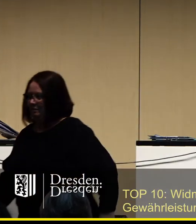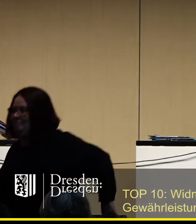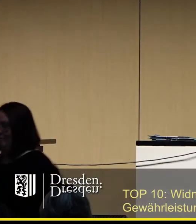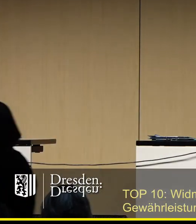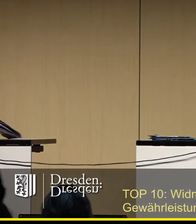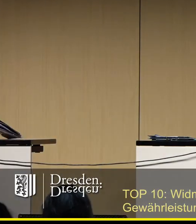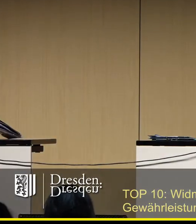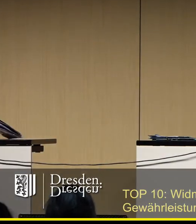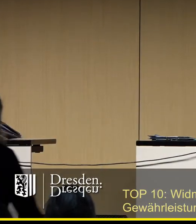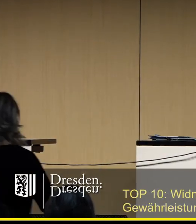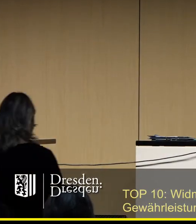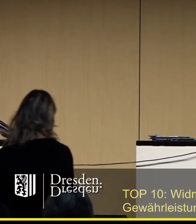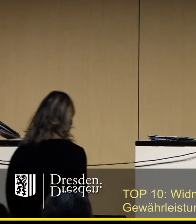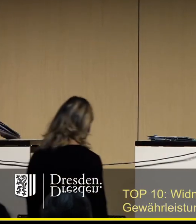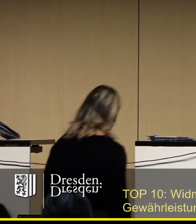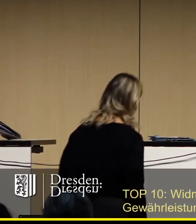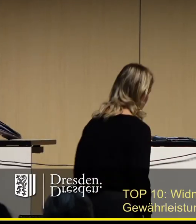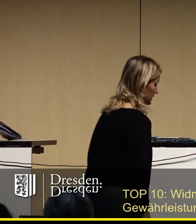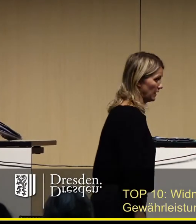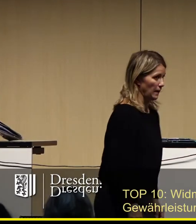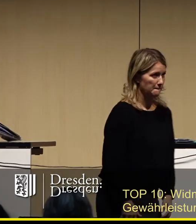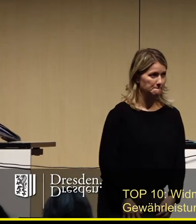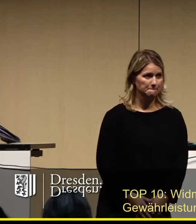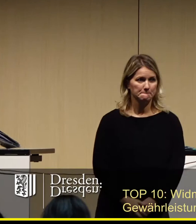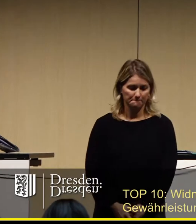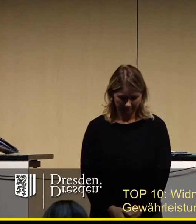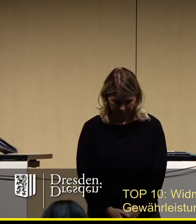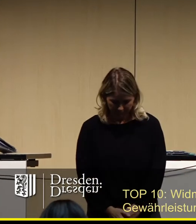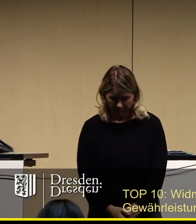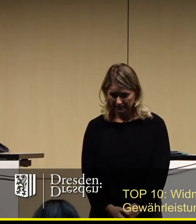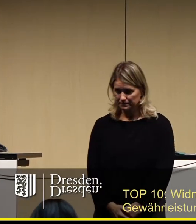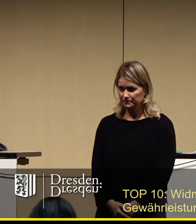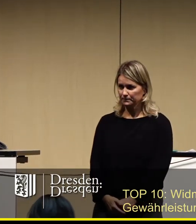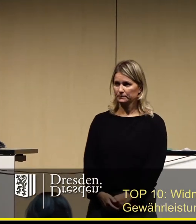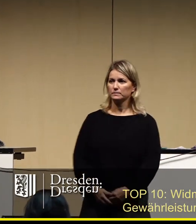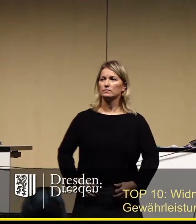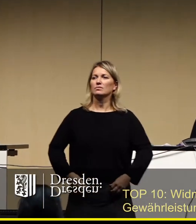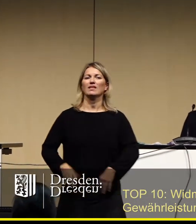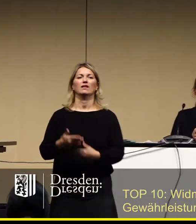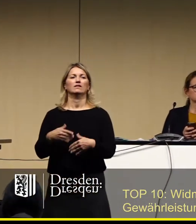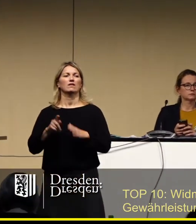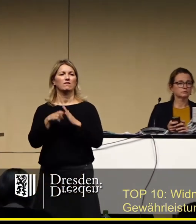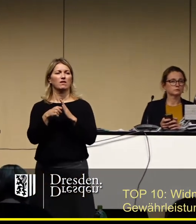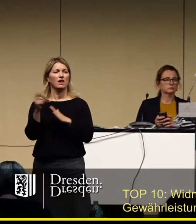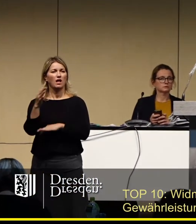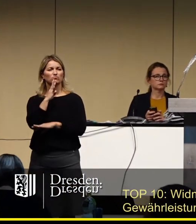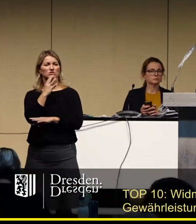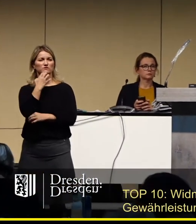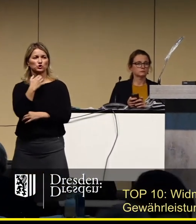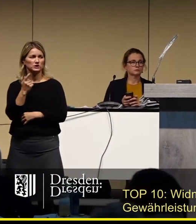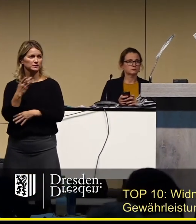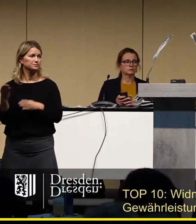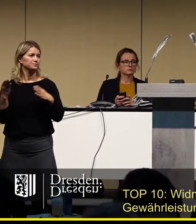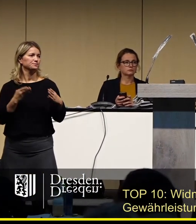Als nächstes, Freie Wähler, wird das Wort gewünscht? Scheint nicht der Fall zu sein. Dann Bündnis 90 Grün, Frau Filius-Jener.